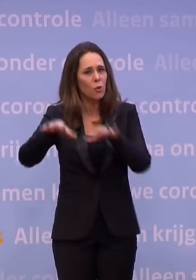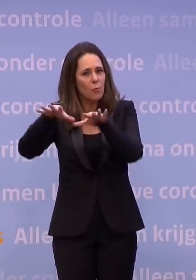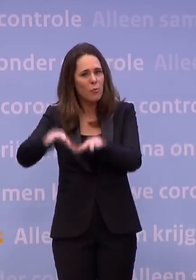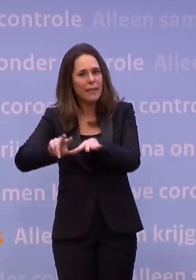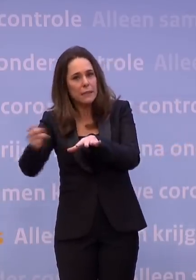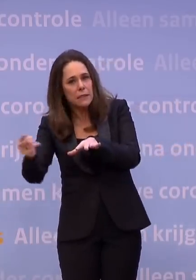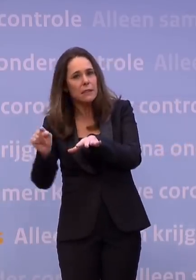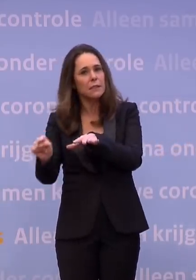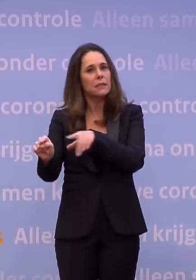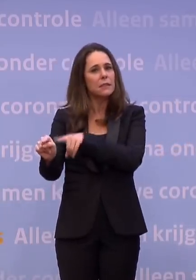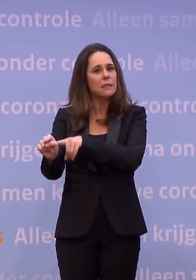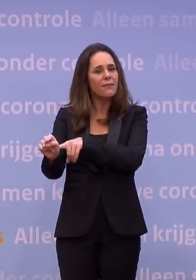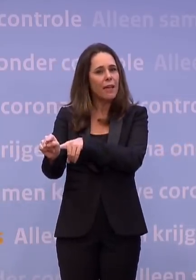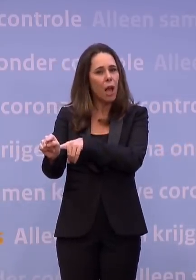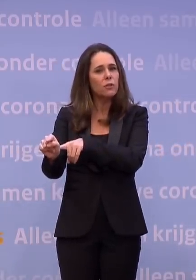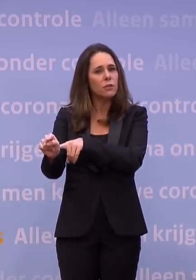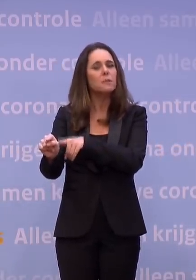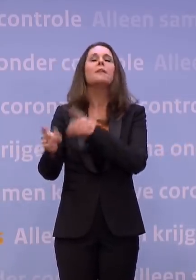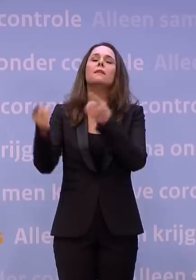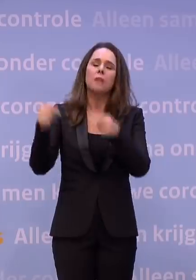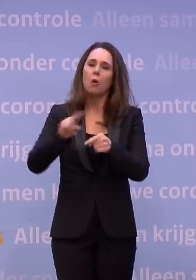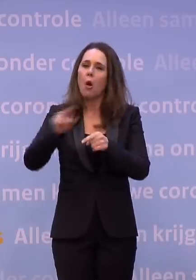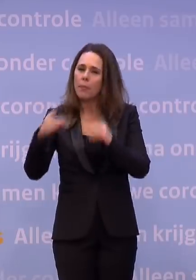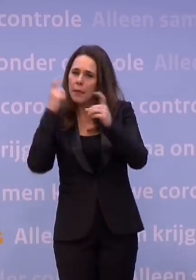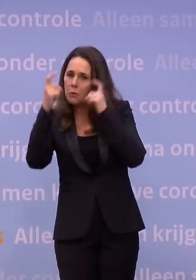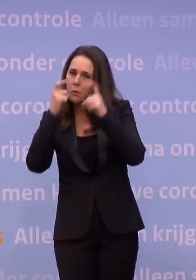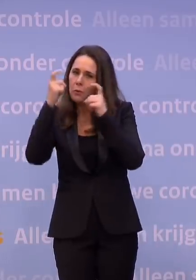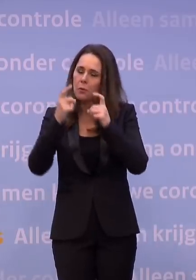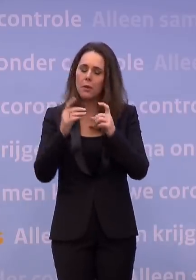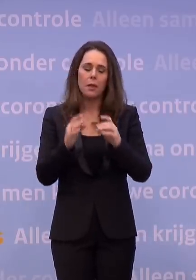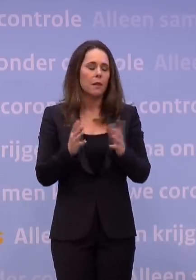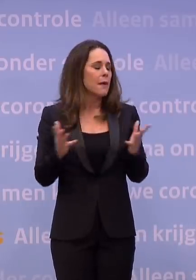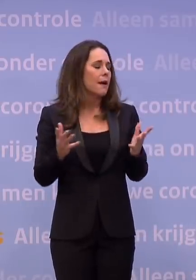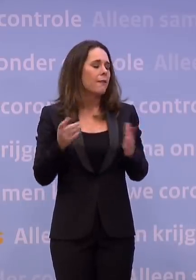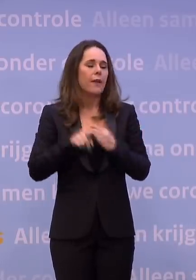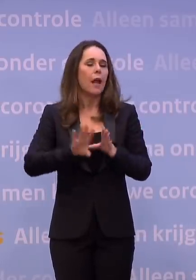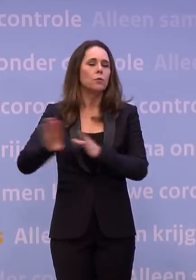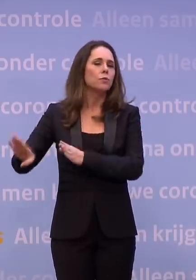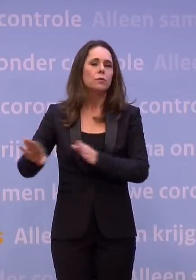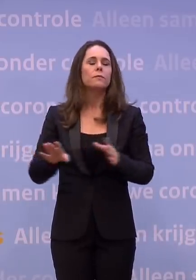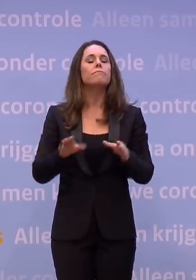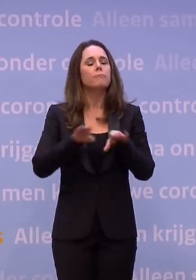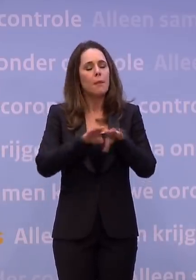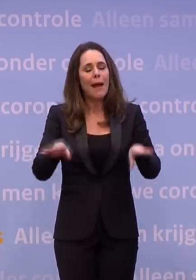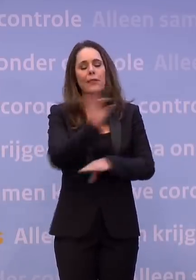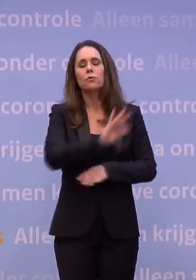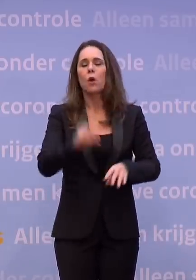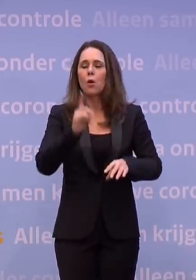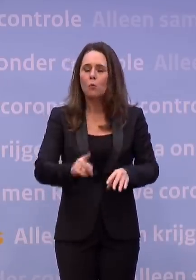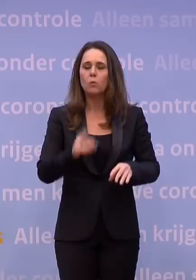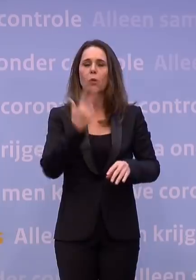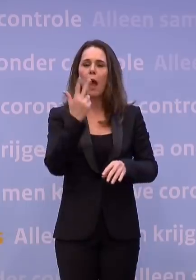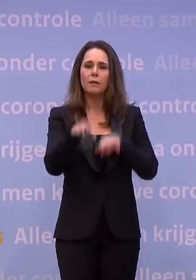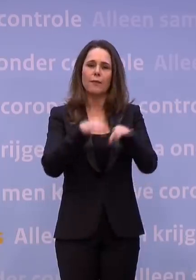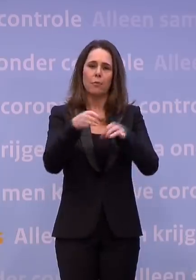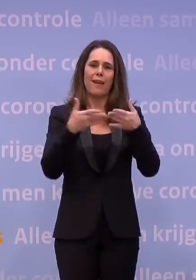onderzoek, dat zou een aanleiding kunnen zijn om het toch nog te heroverwegen. Maar eigenlijk willen we gewoon daar niet van uitgaan en gewoon zeggen de basisscholen moeten open op de achtste.